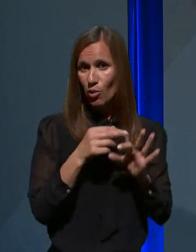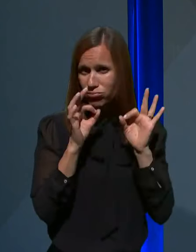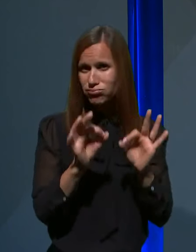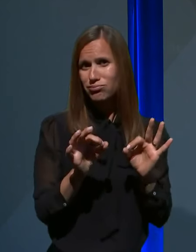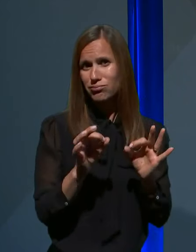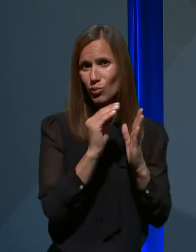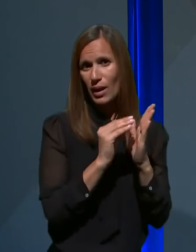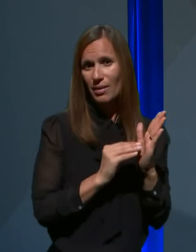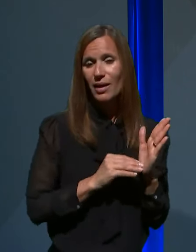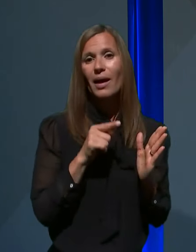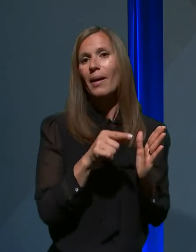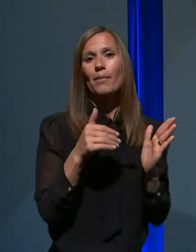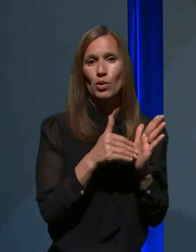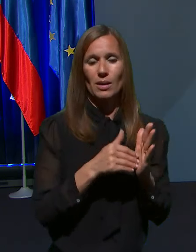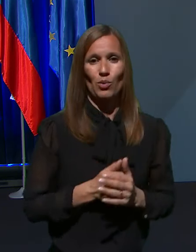potrebuje.